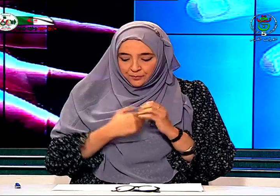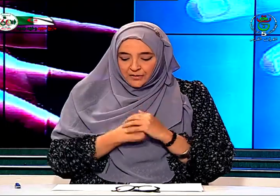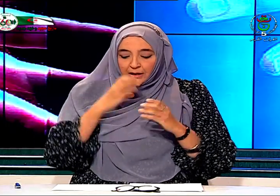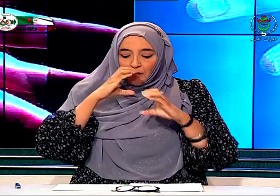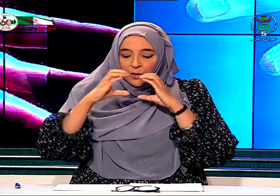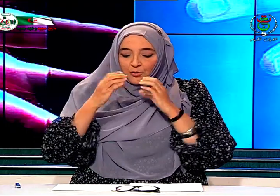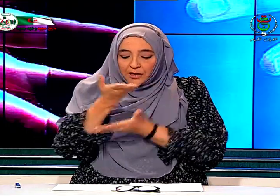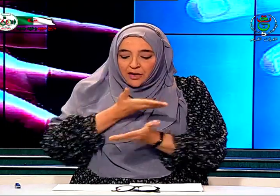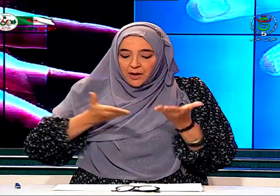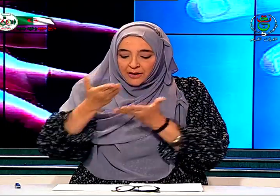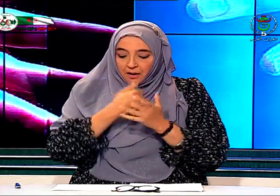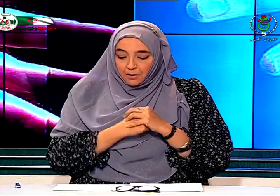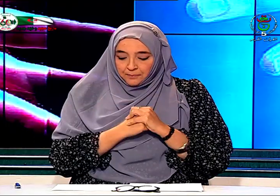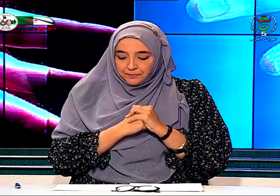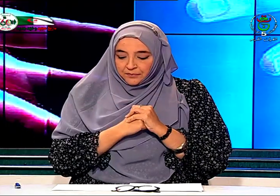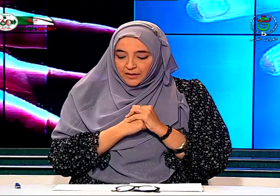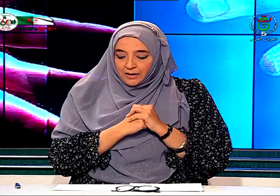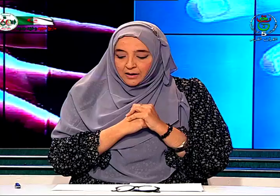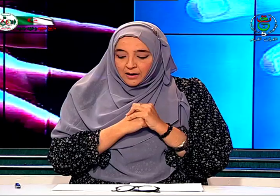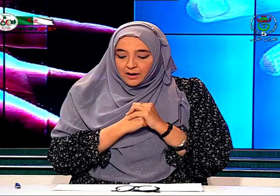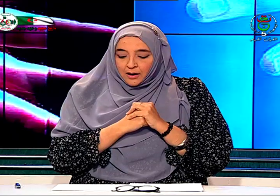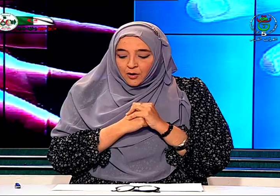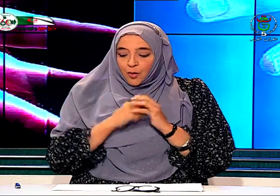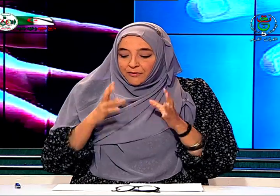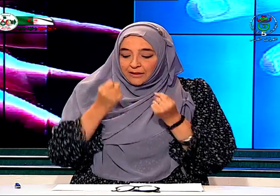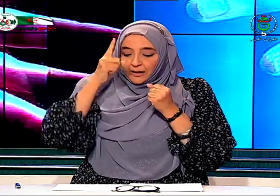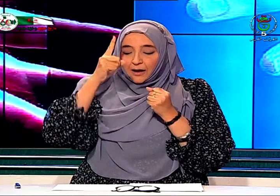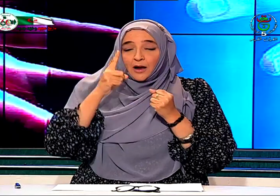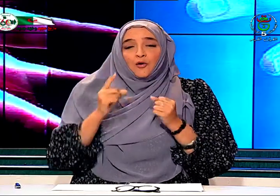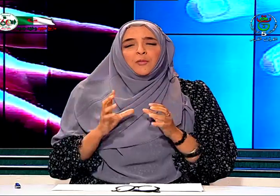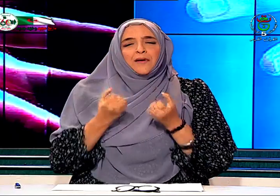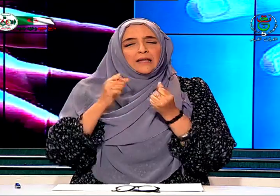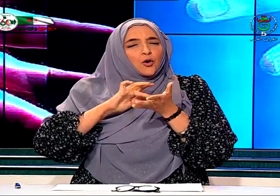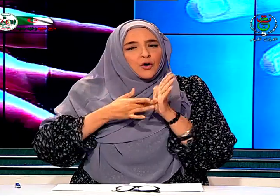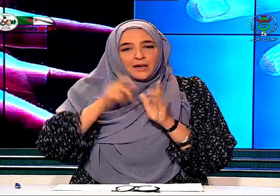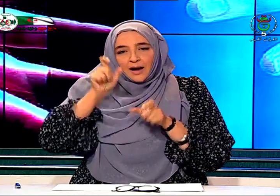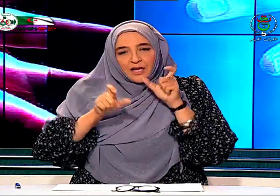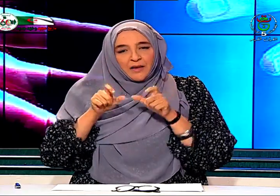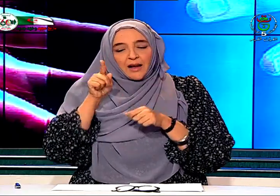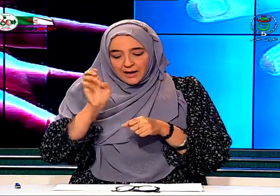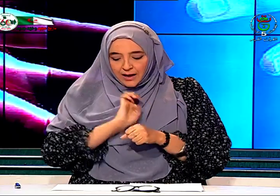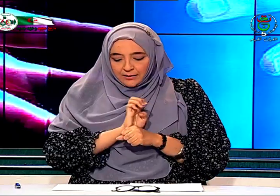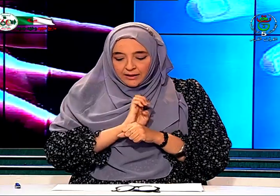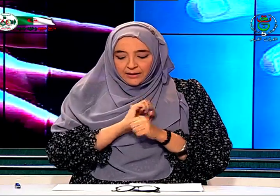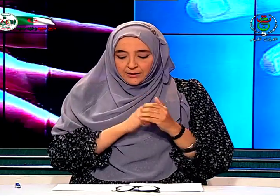للتواصل فيما بينها وبفضل الله وبفضل كل القائمين على هذه الحصة